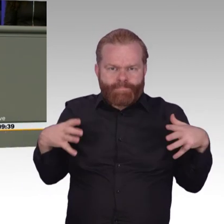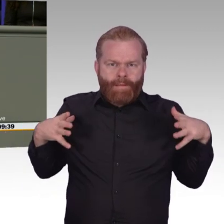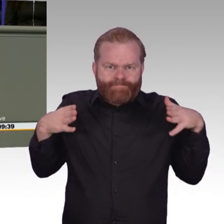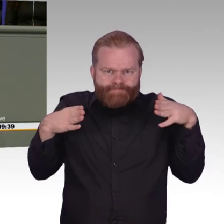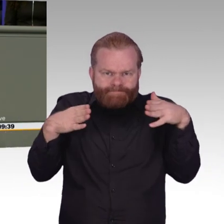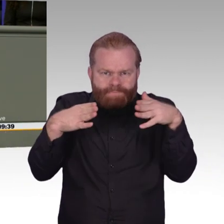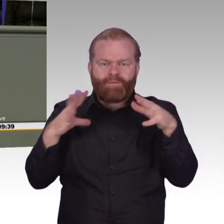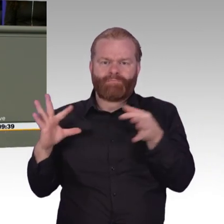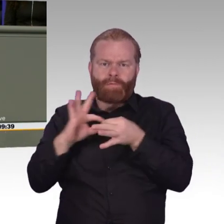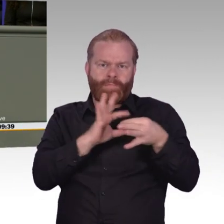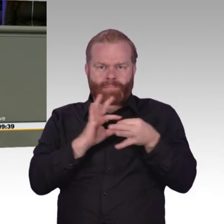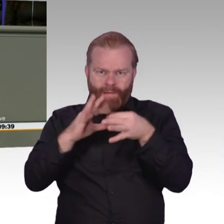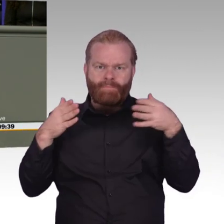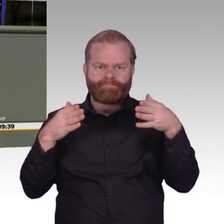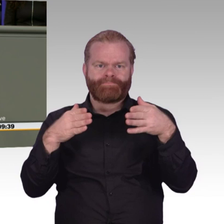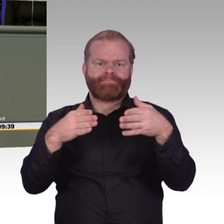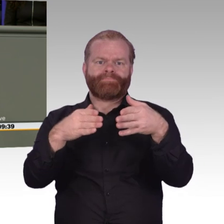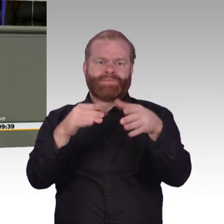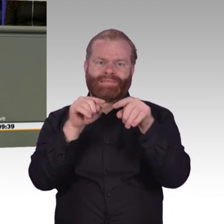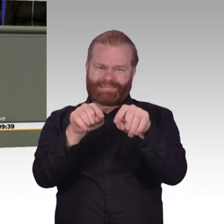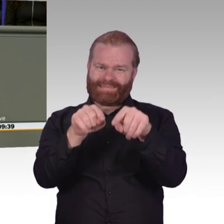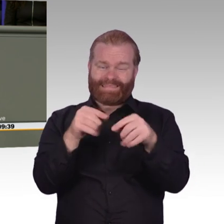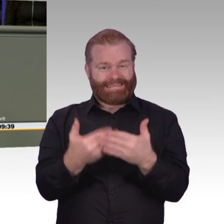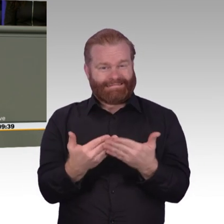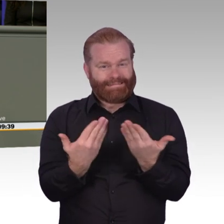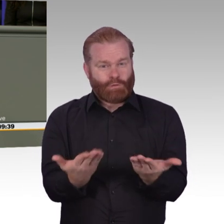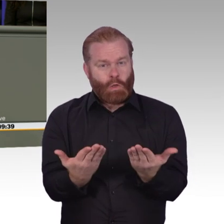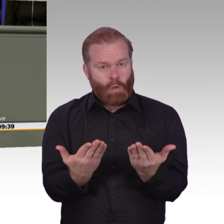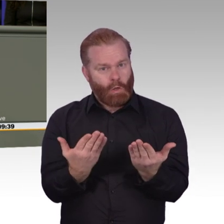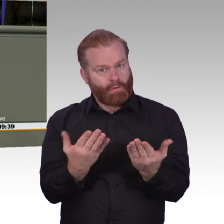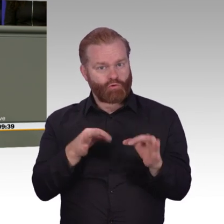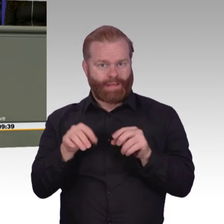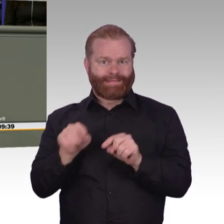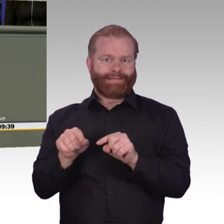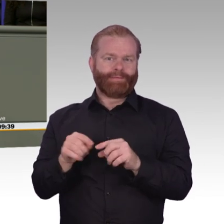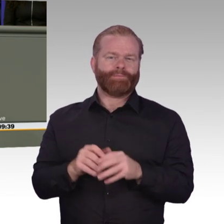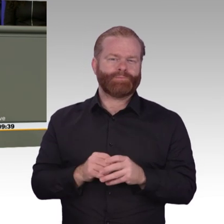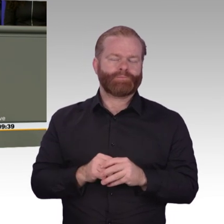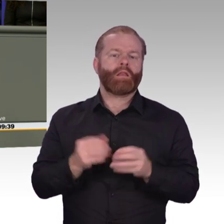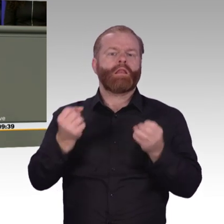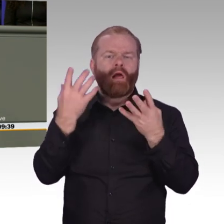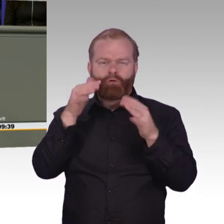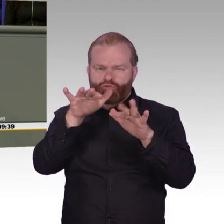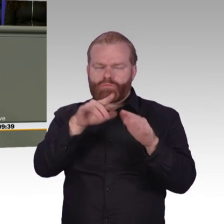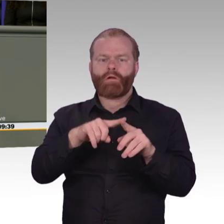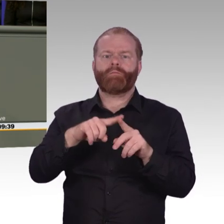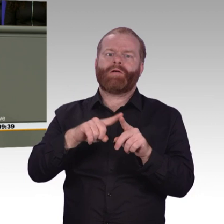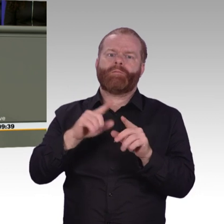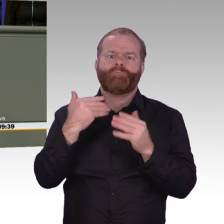erstes Priorisierung das Thema Digitalpakt. Der Digitalpakt war die prioritäre Maßnahme dieser Bundesregierung.